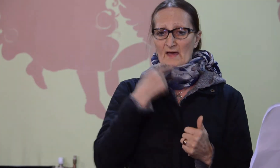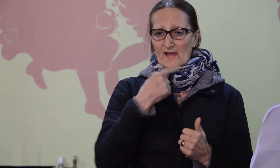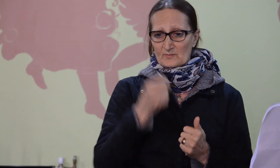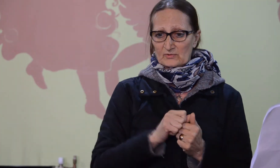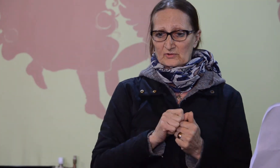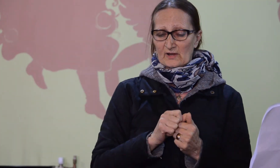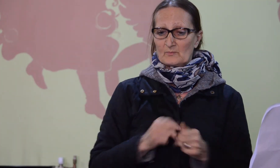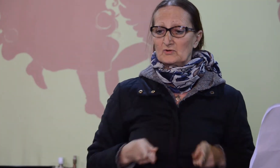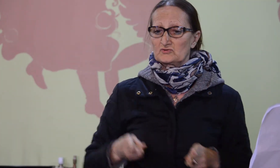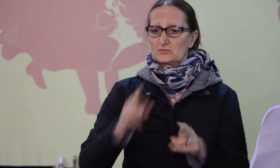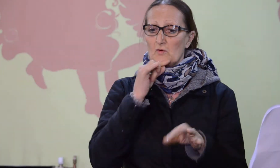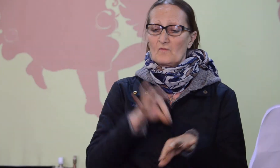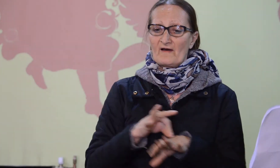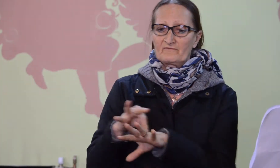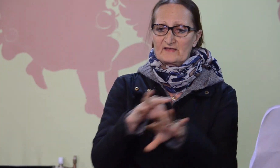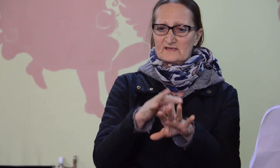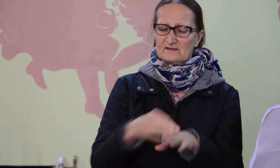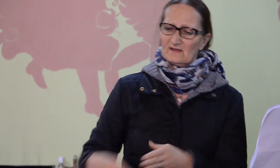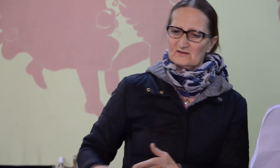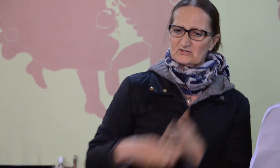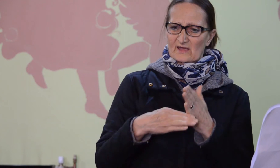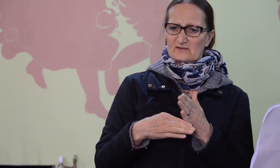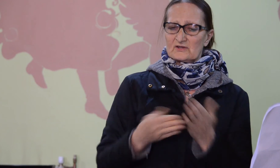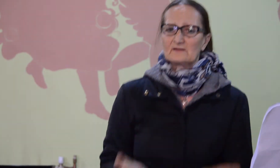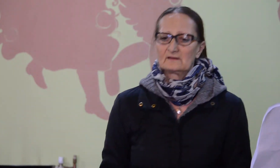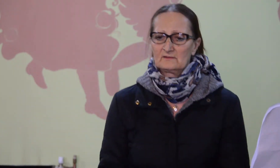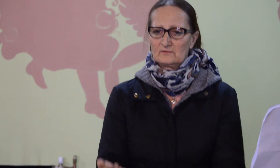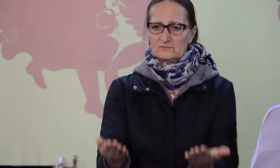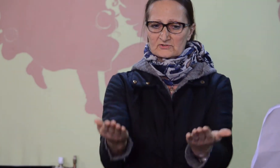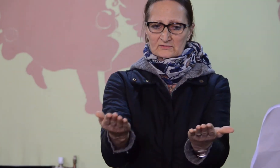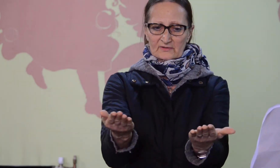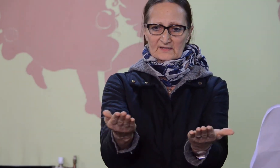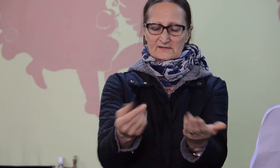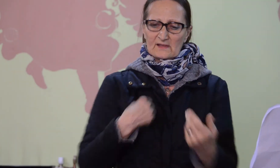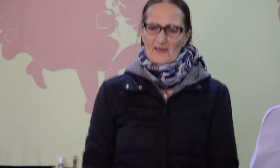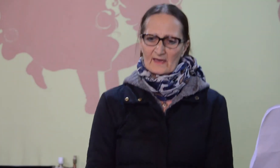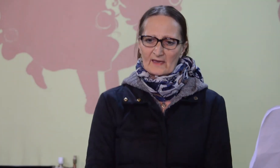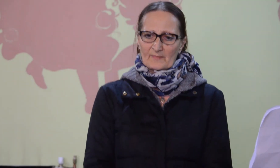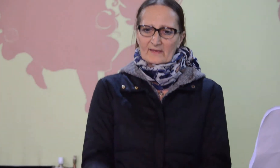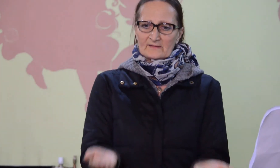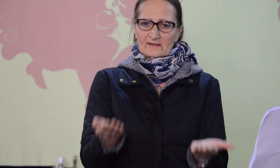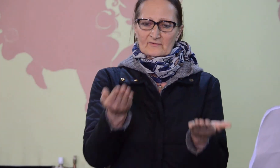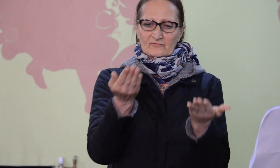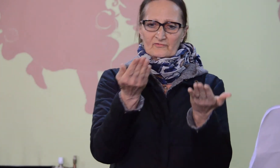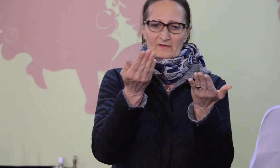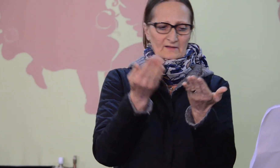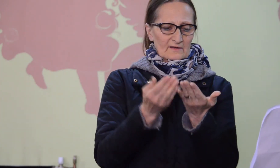hováhezett, segítsetek hát, nyújtsatok kezet. Emeljetek fel szólni, látni, élni.